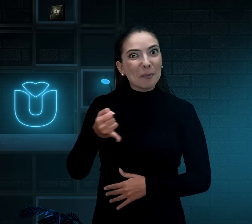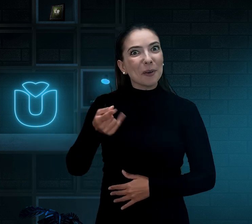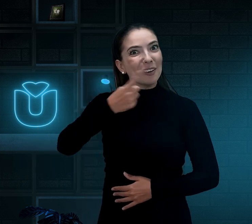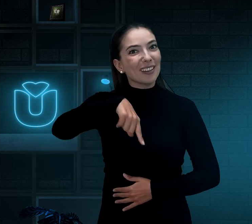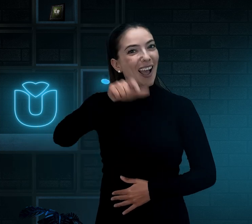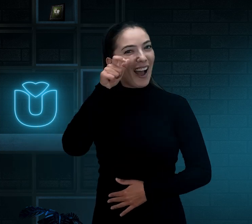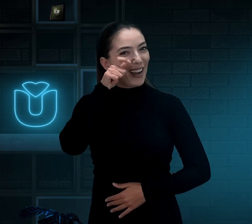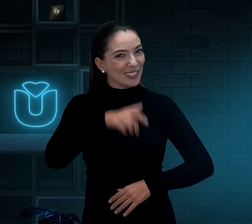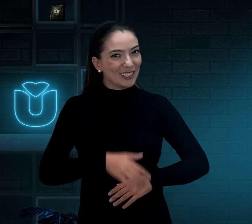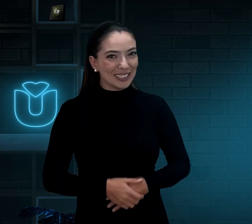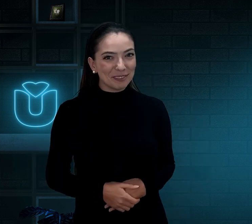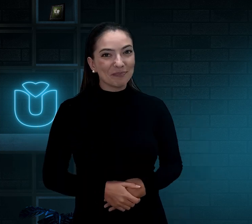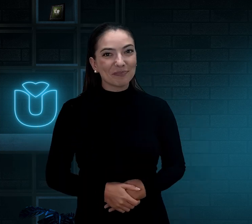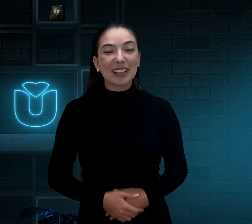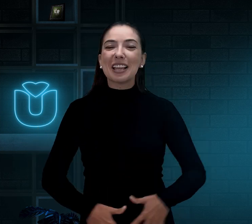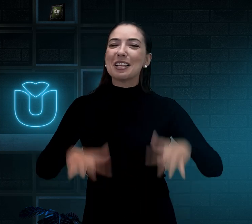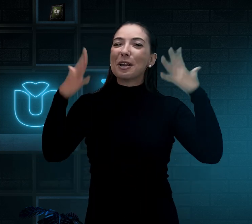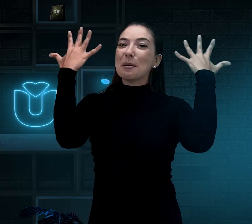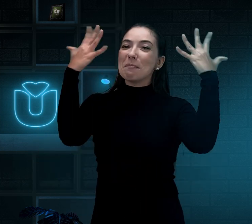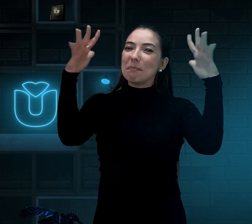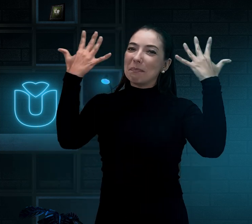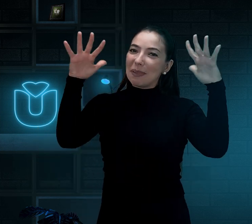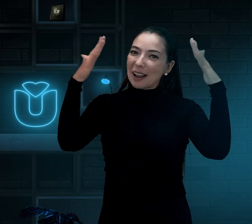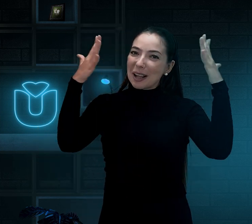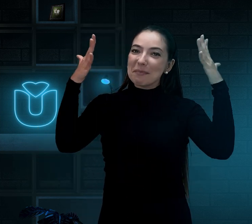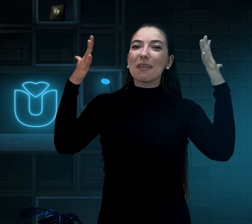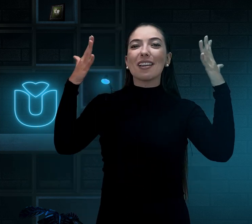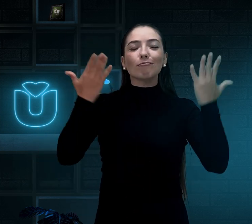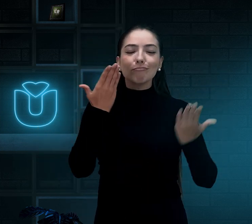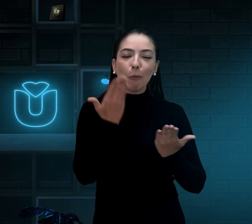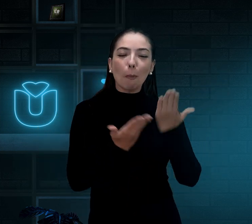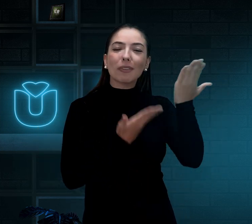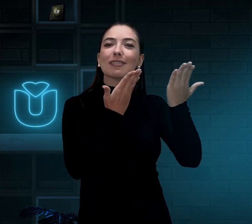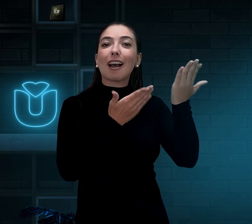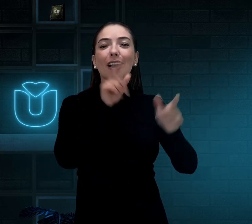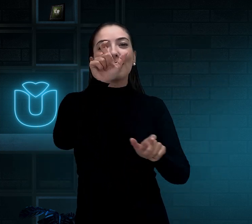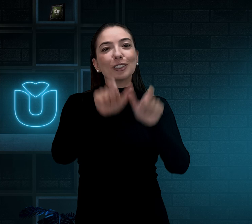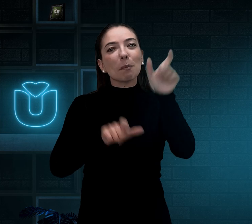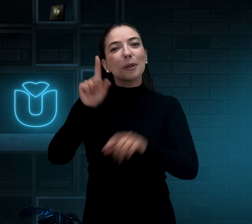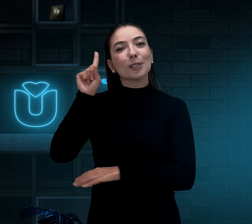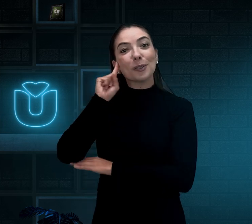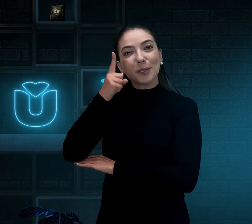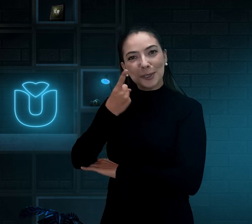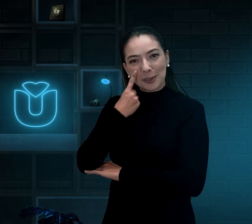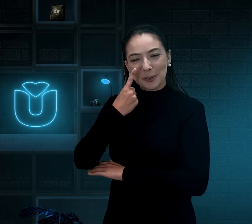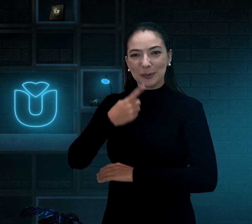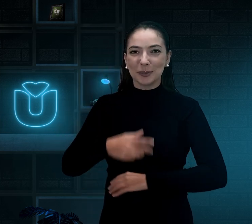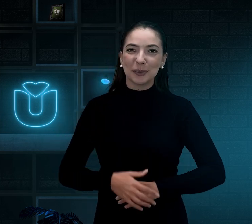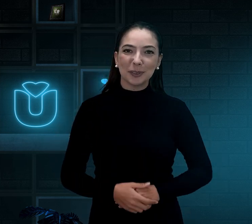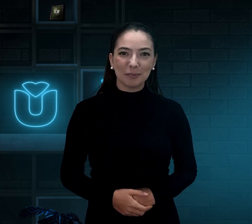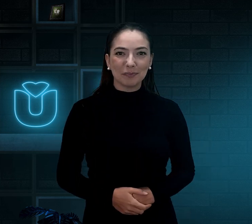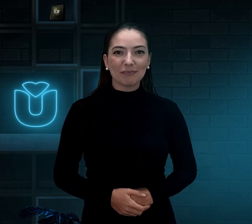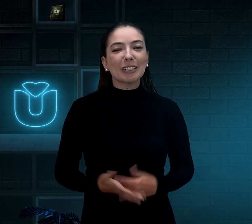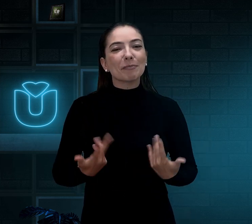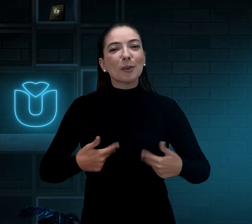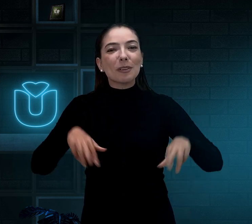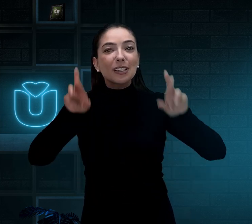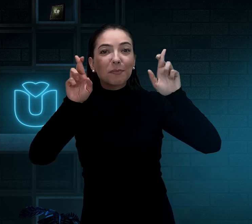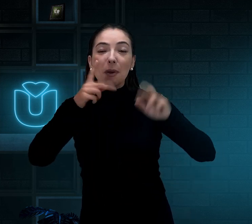oportunidade para que vocês conheçam. Parabéns a todas as pessoas surdos cegas. Espero que vocês